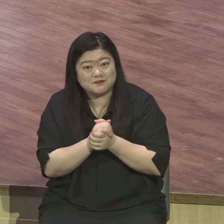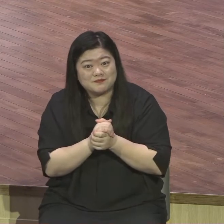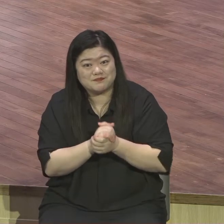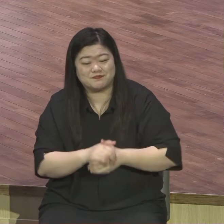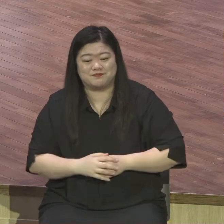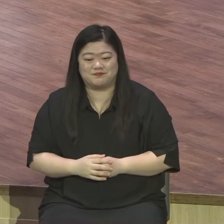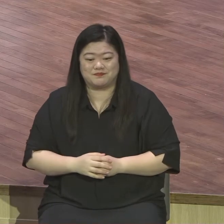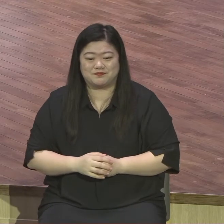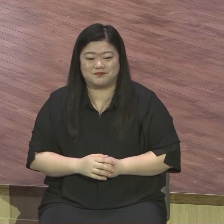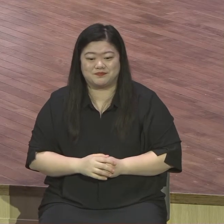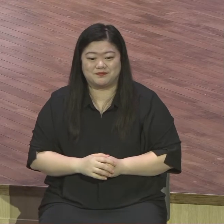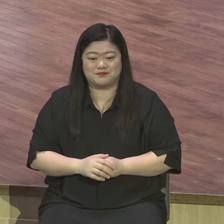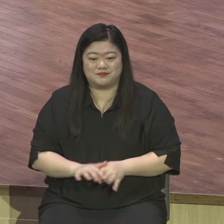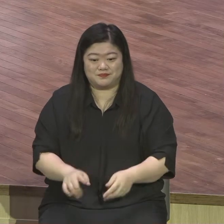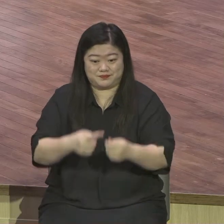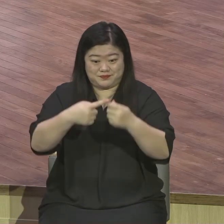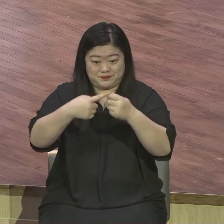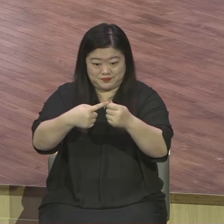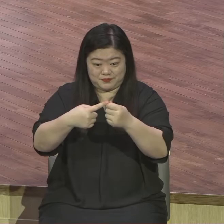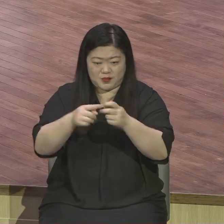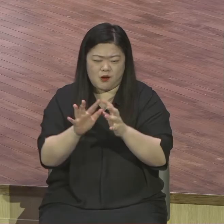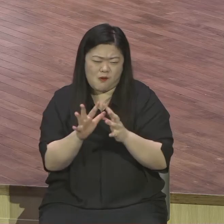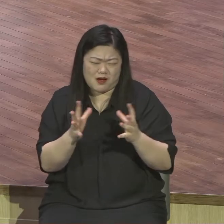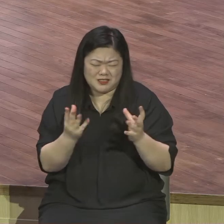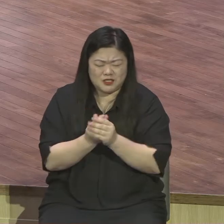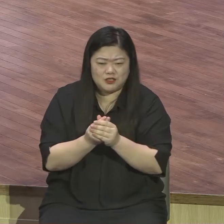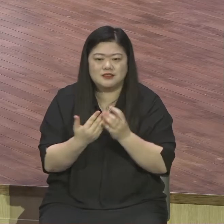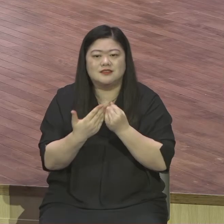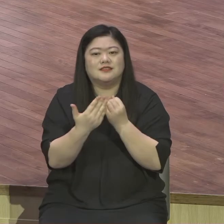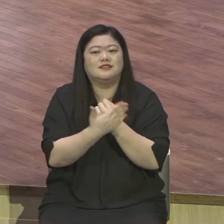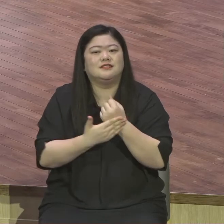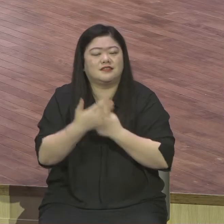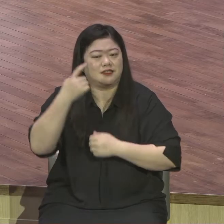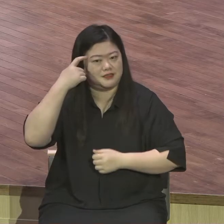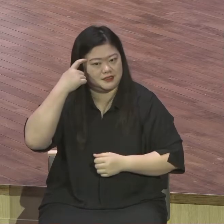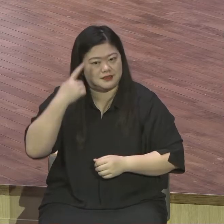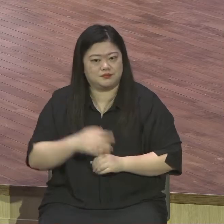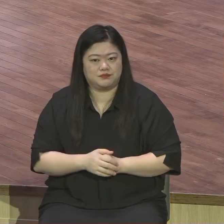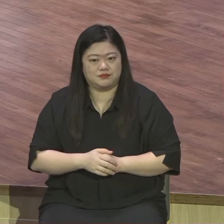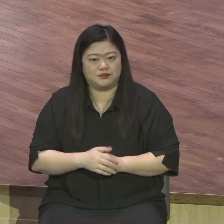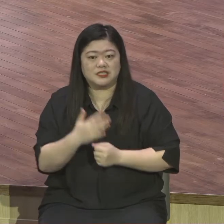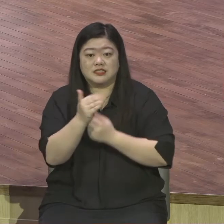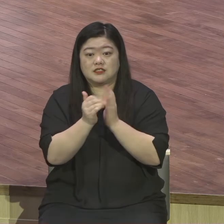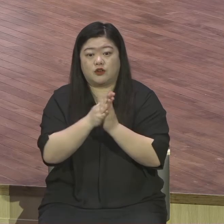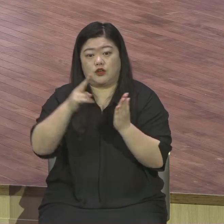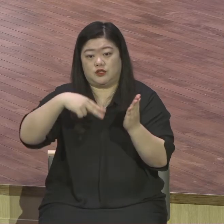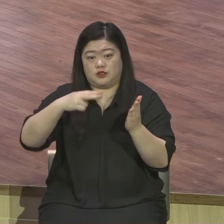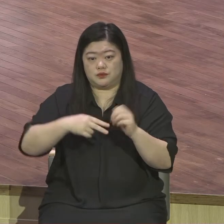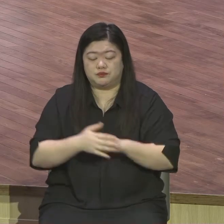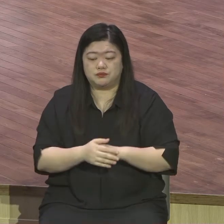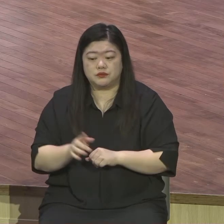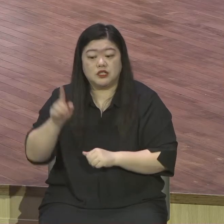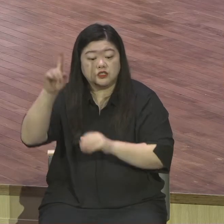그럼 첫째로 절대 은혜의식입니다. 1절 2절 봅니다. 천국은 마치